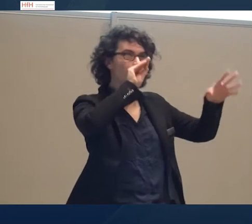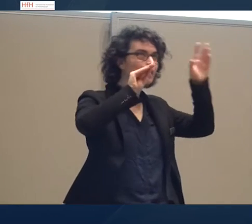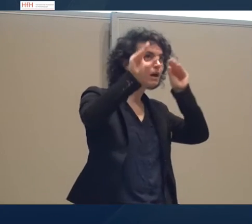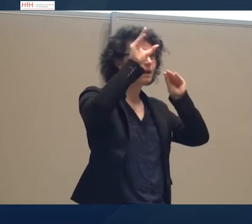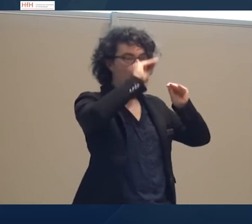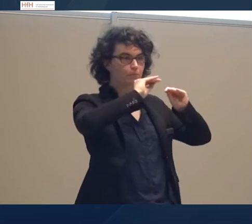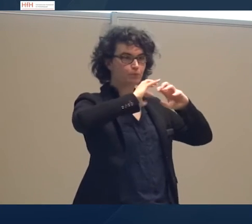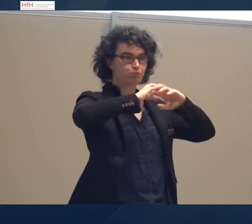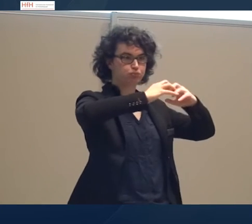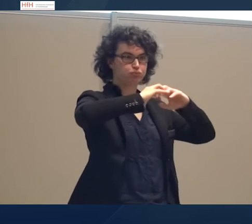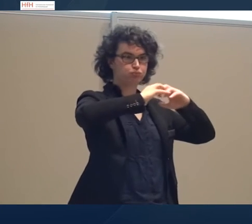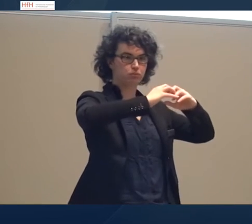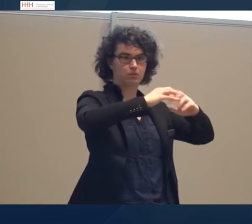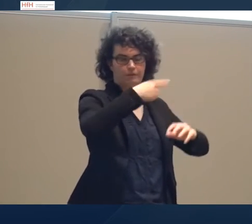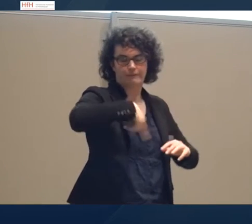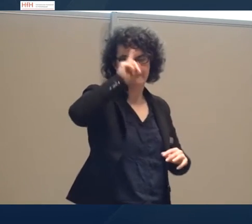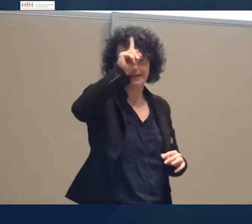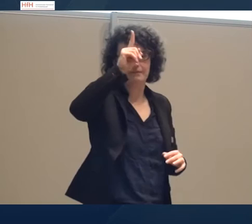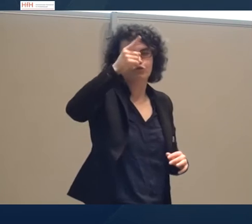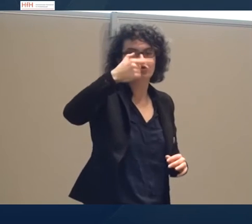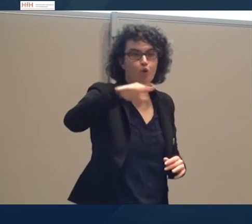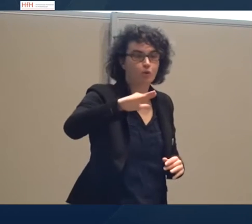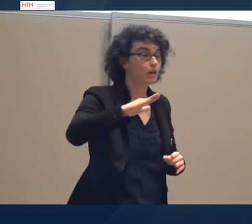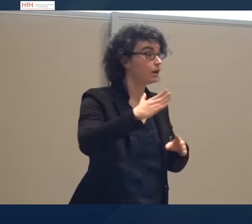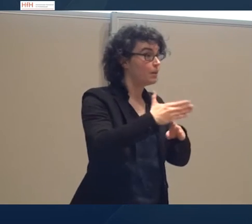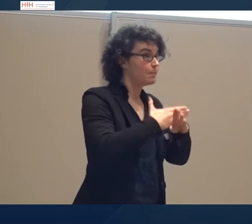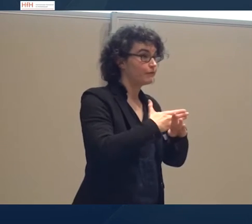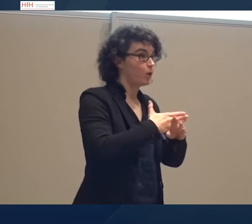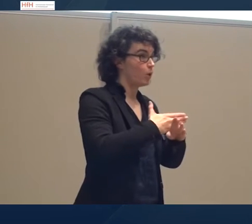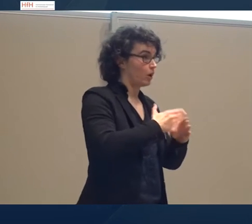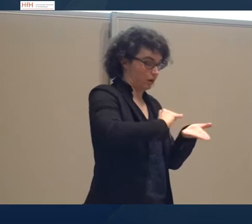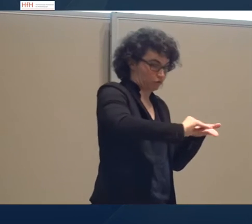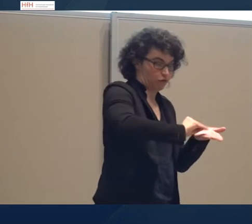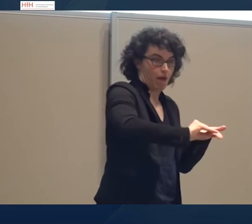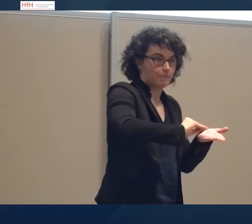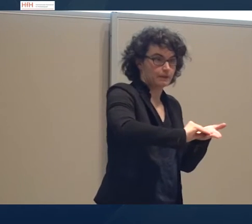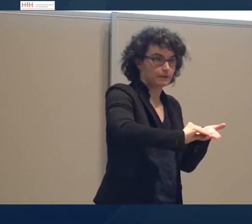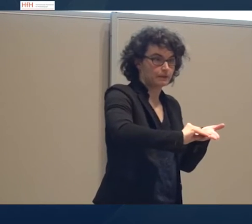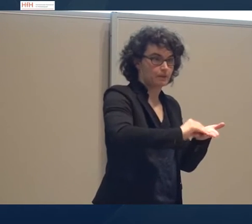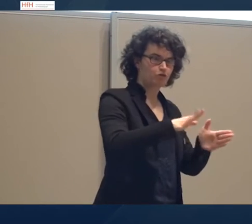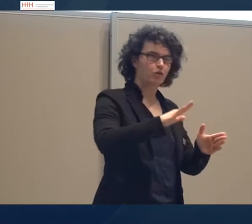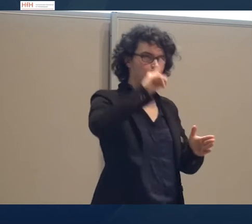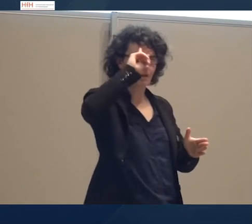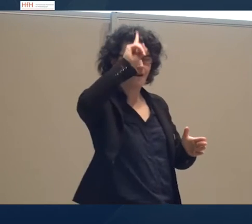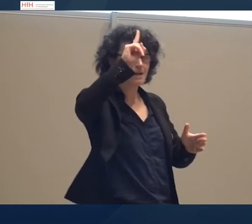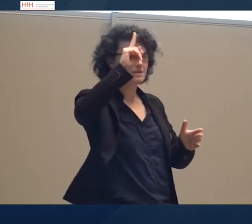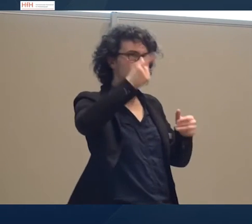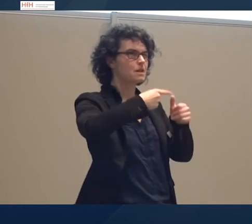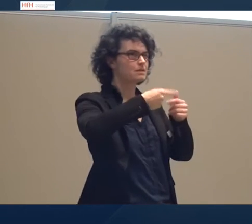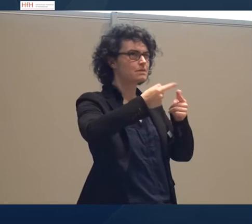Das wissen wir, bevor wir anfangen zu schreiben. Das wissen auch Personen, die